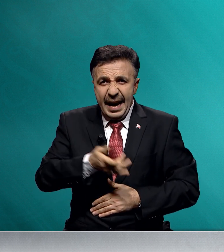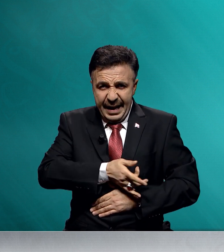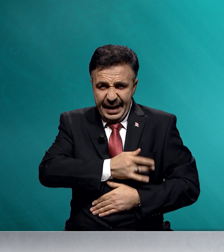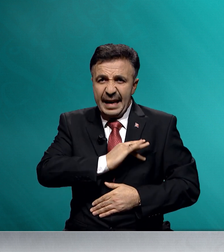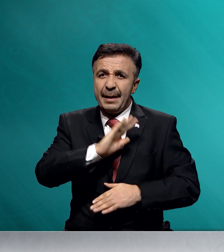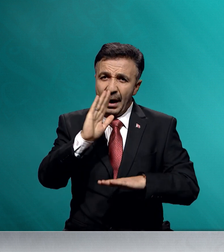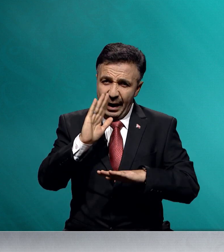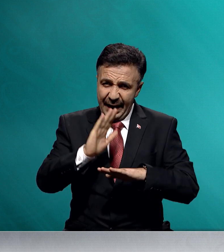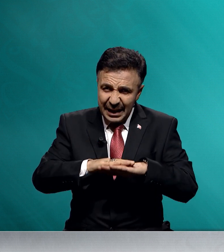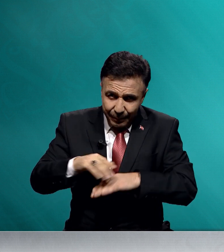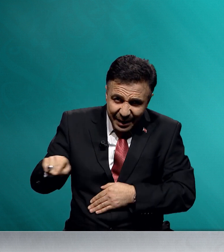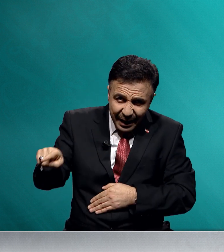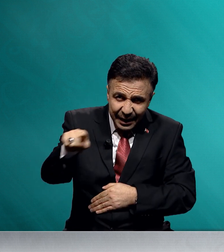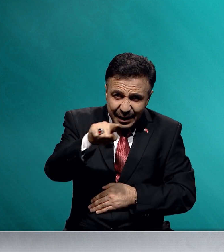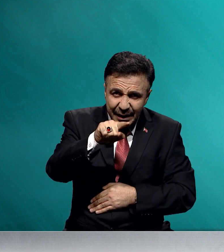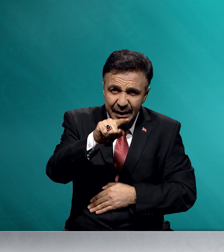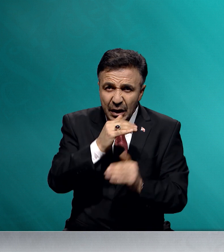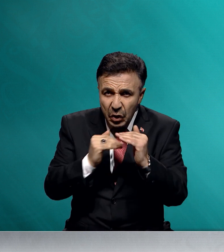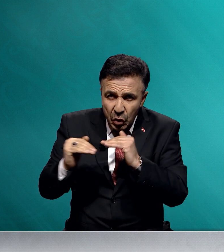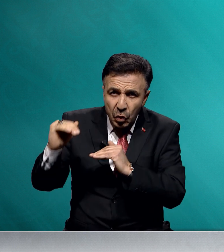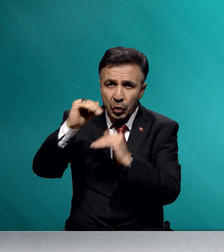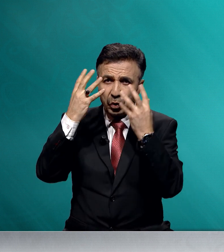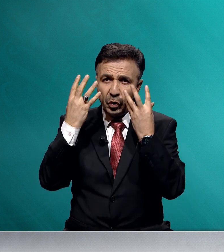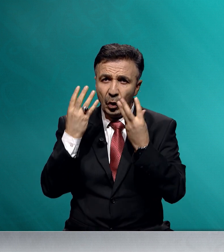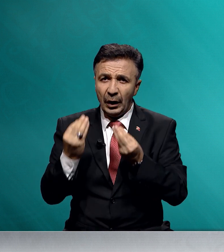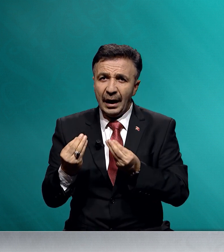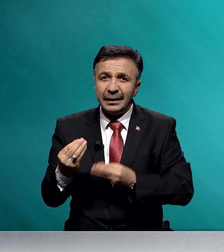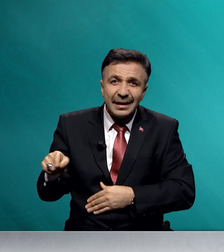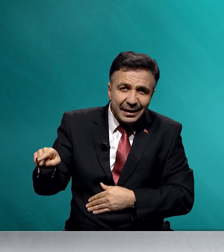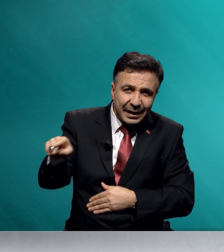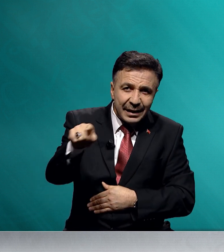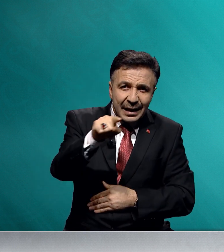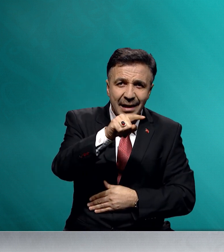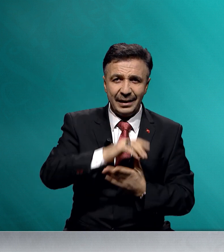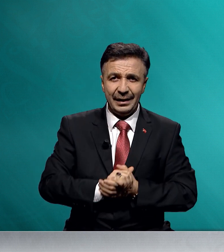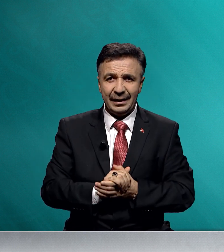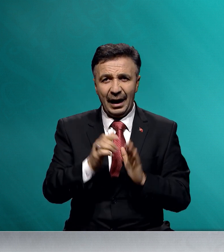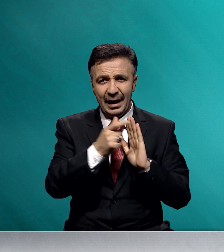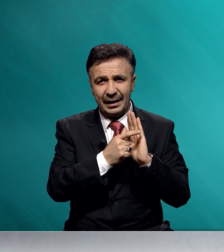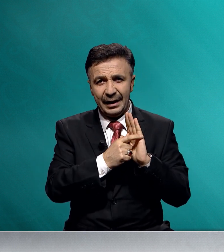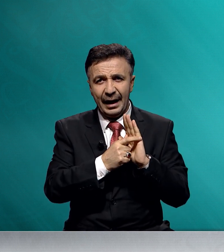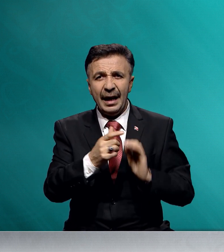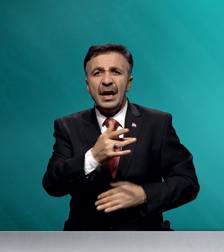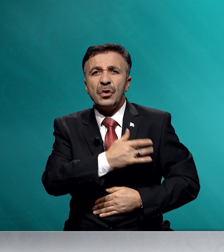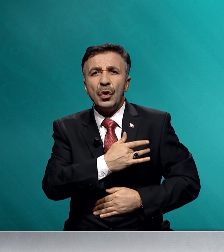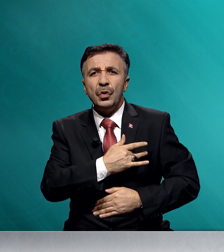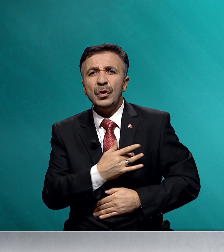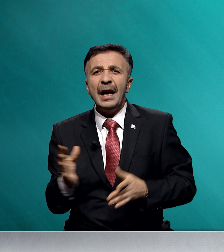iman etmişseniz, üstün olan sizlersiniz. Ayetine gönülden